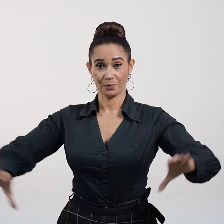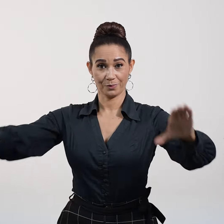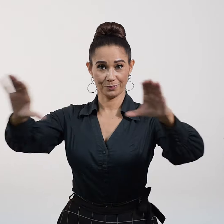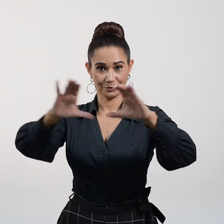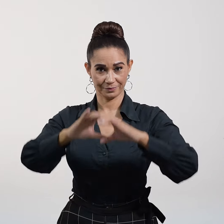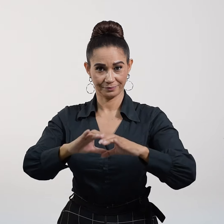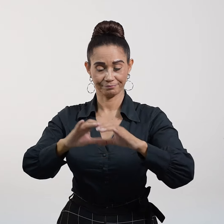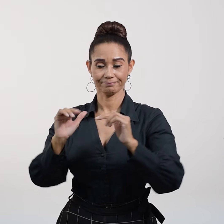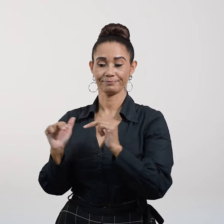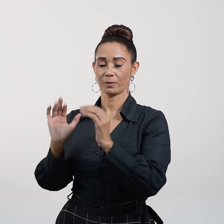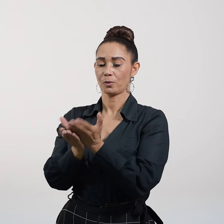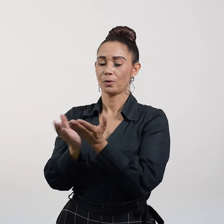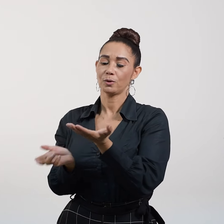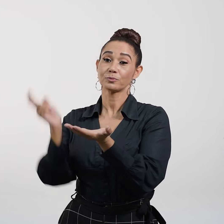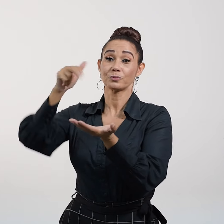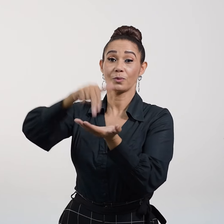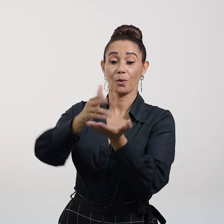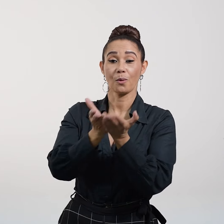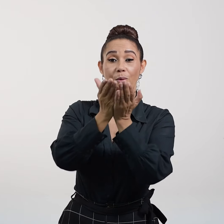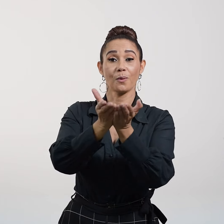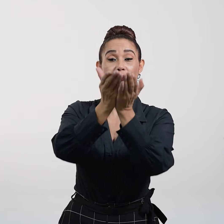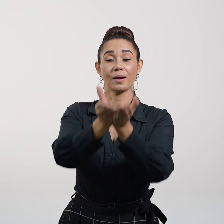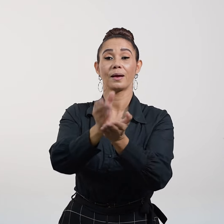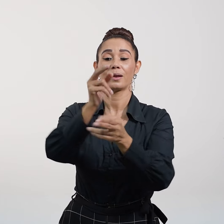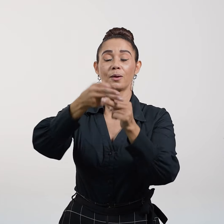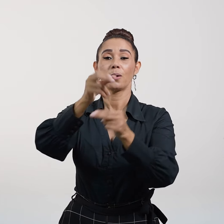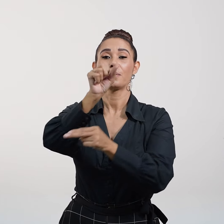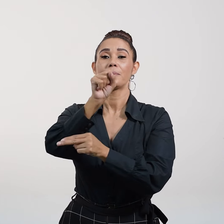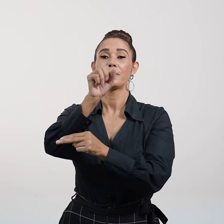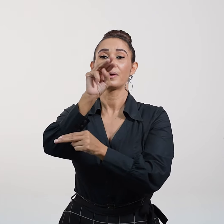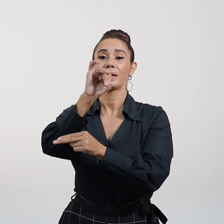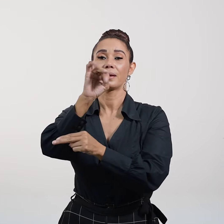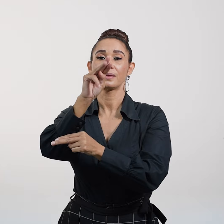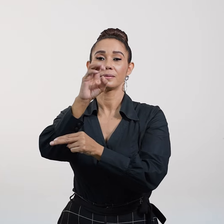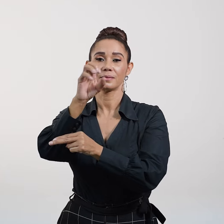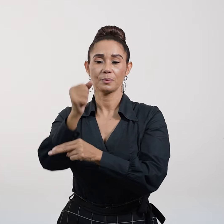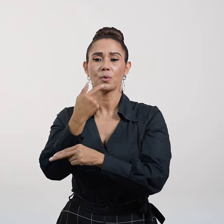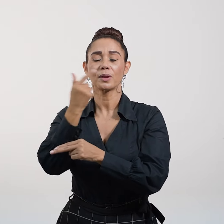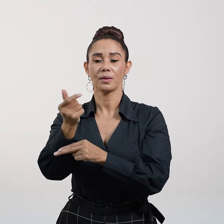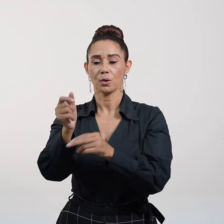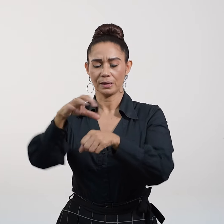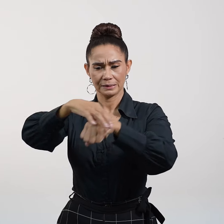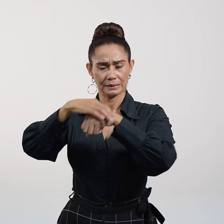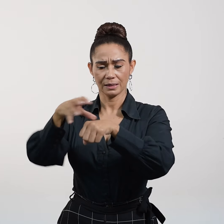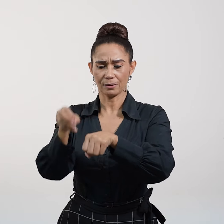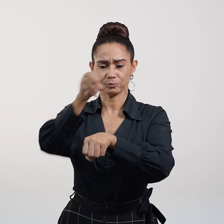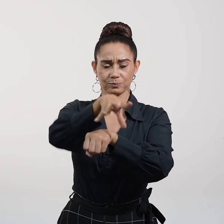Subió a una de ellas, la barca de Simón, y le pidió que la apartara un poco de tierra. Desde la